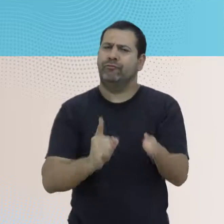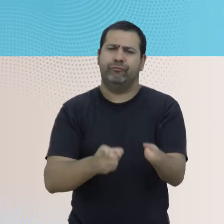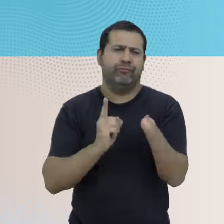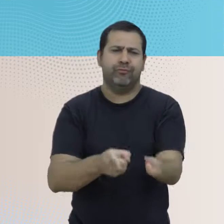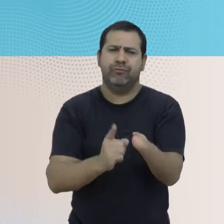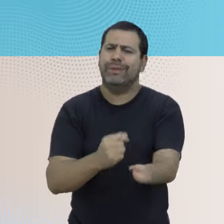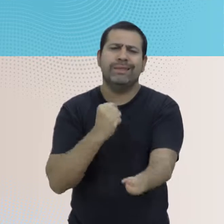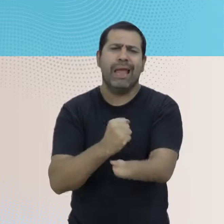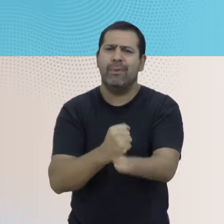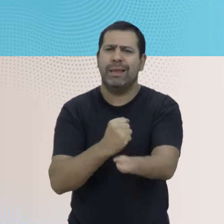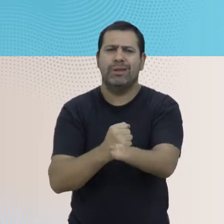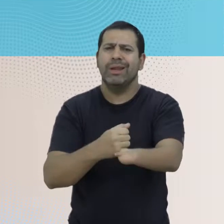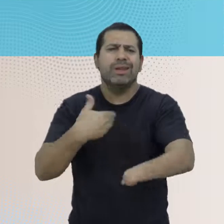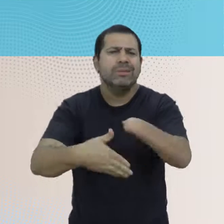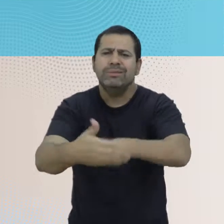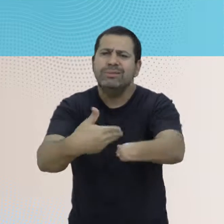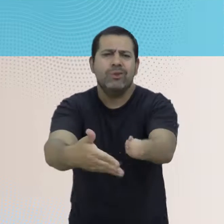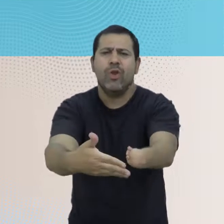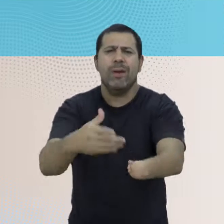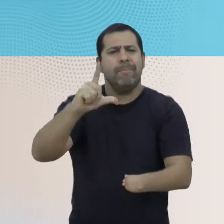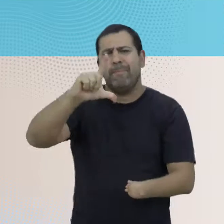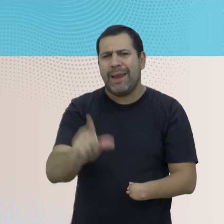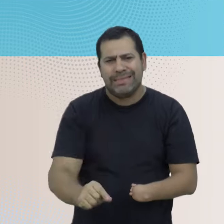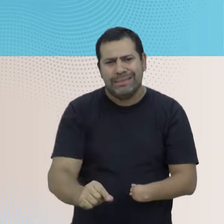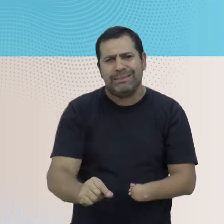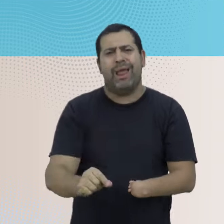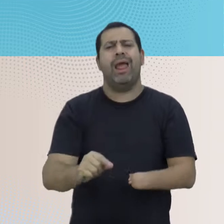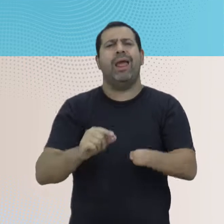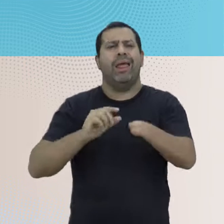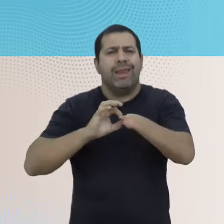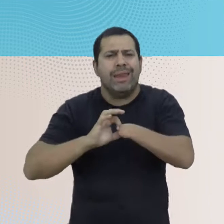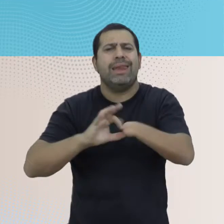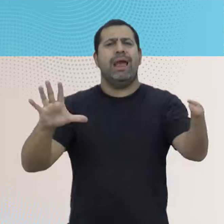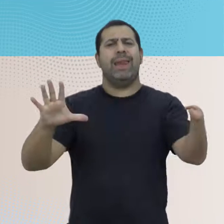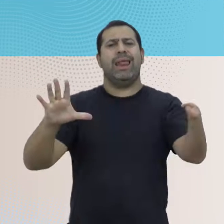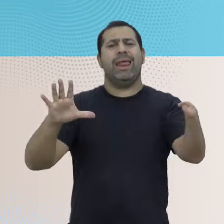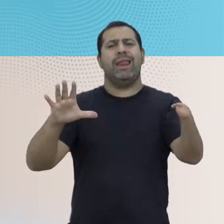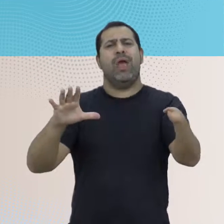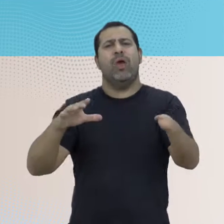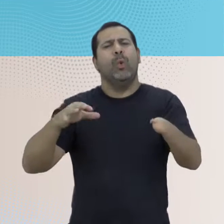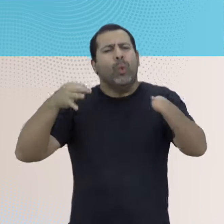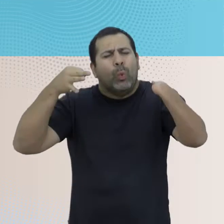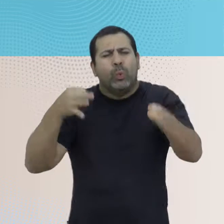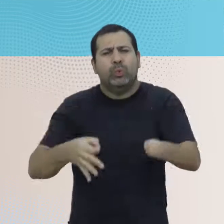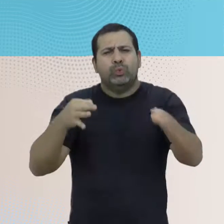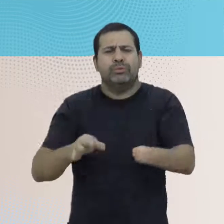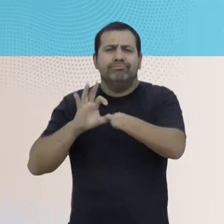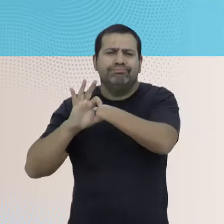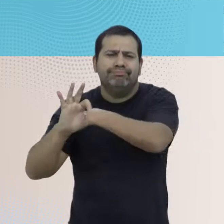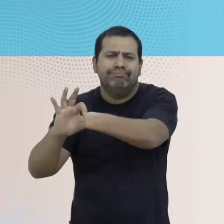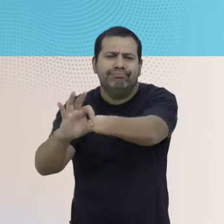por el desarrollo de un país soberano, justo y solidario.